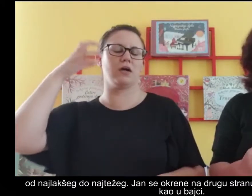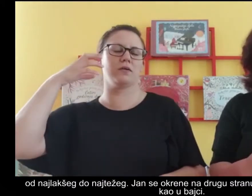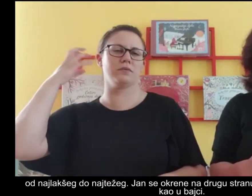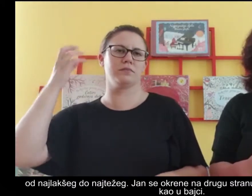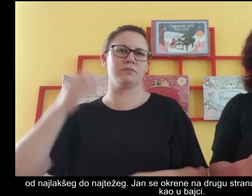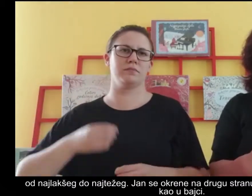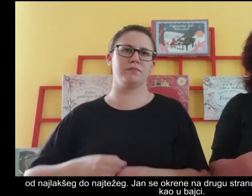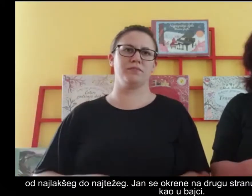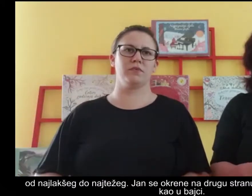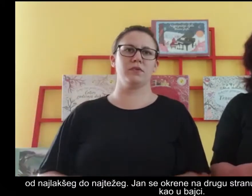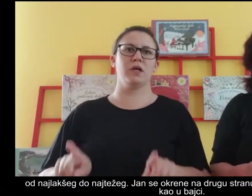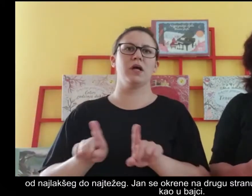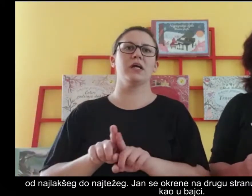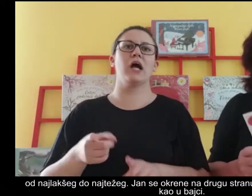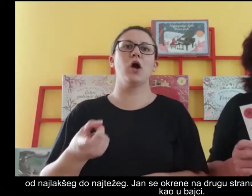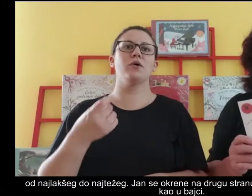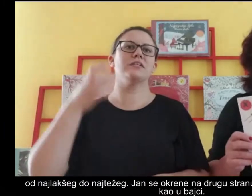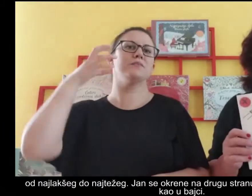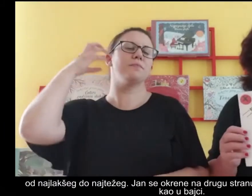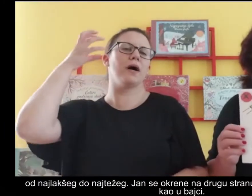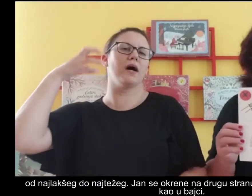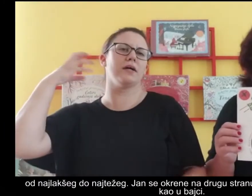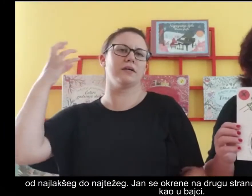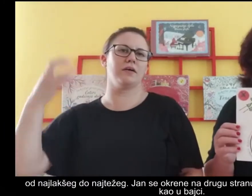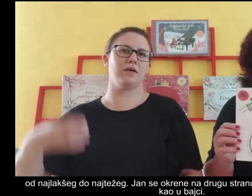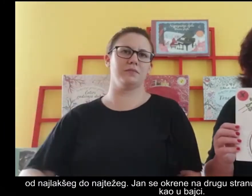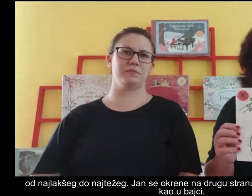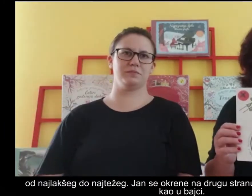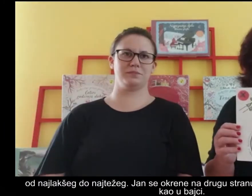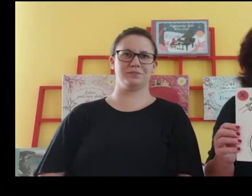snom. Kao iz bajke.